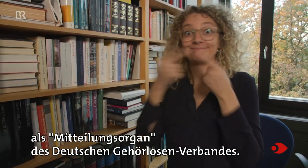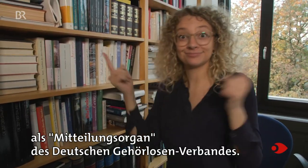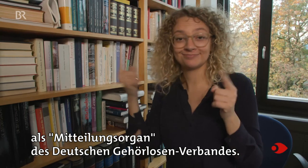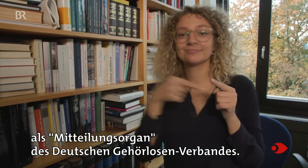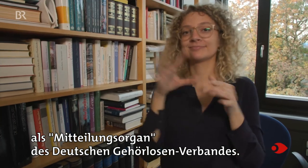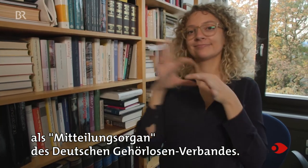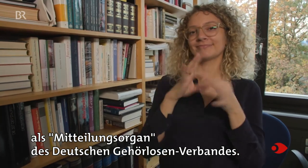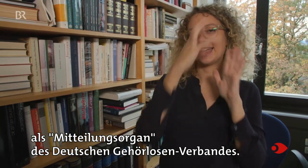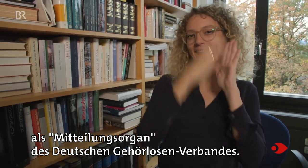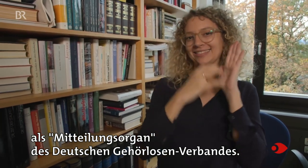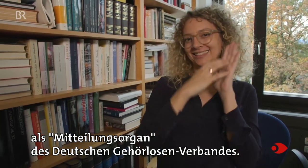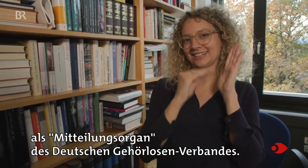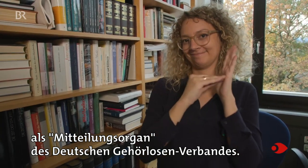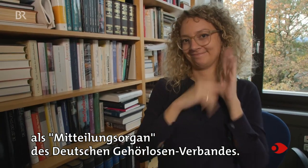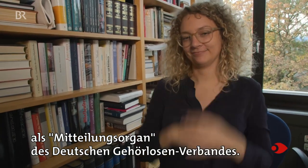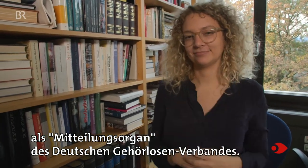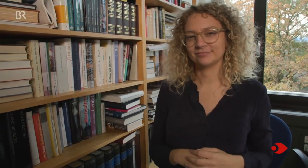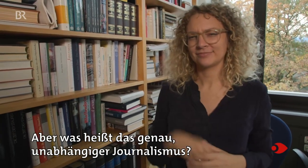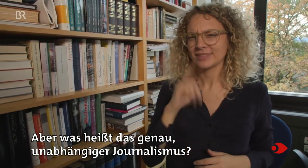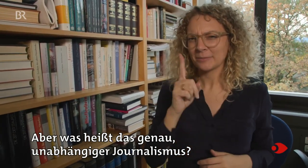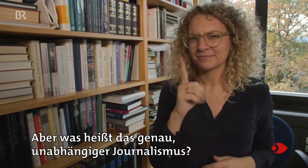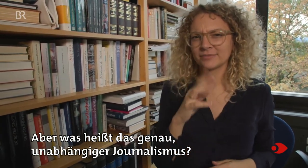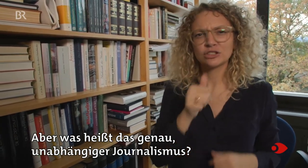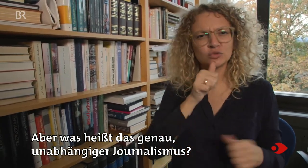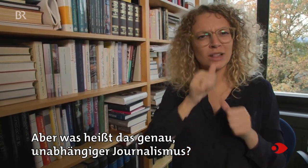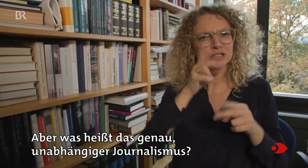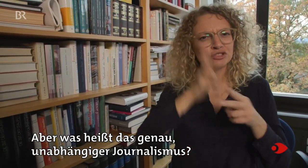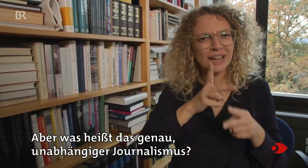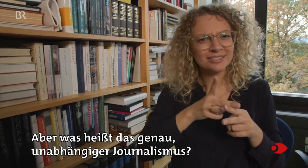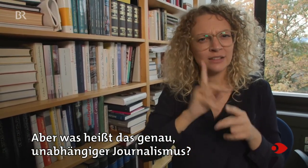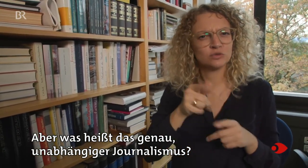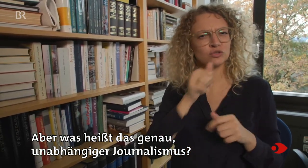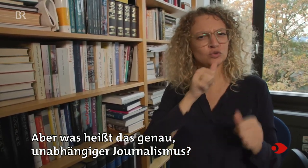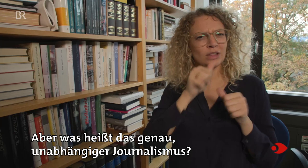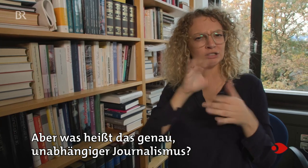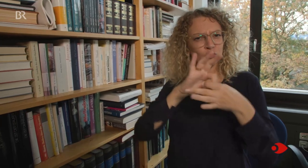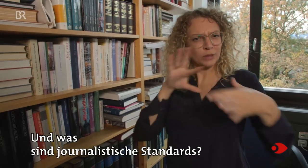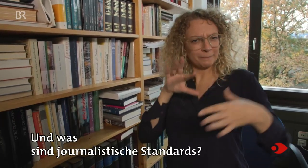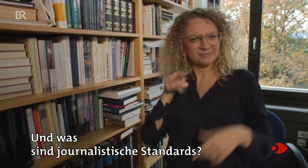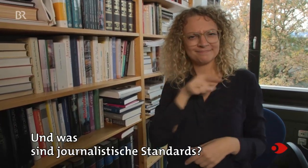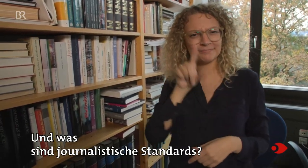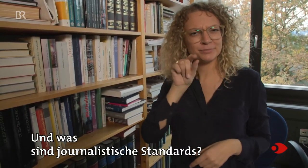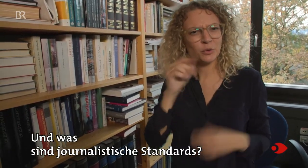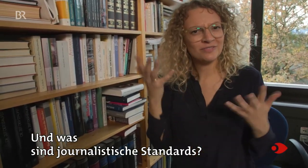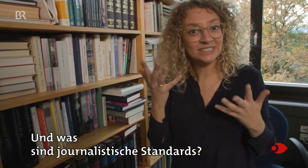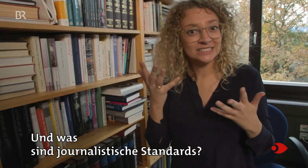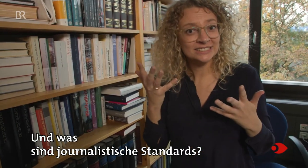des Deutschen Gehörlosenverbandes. Aber was heißt das genau? Unabhängiger Journalismus und was sind journalistische Standards?